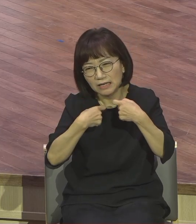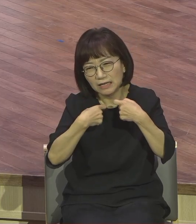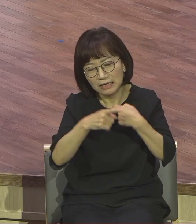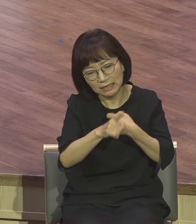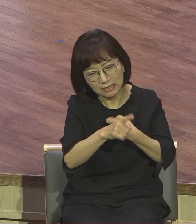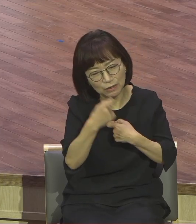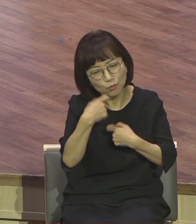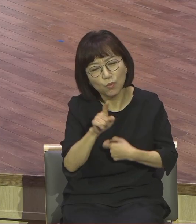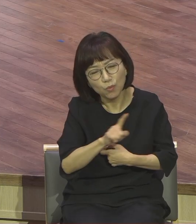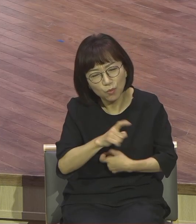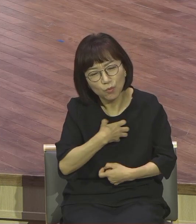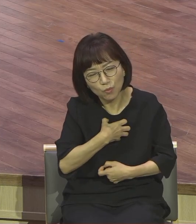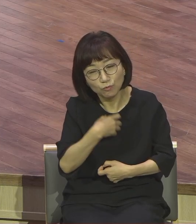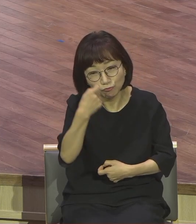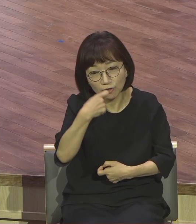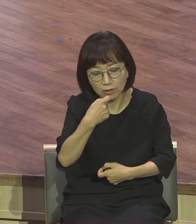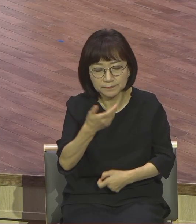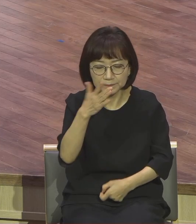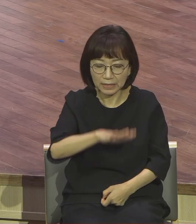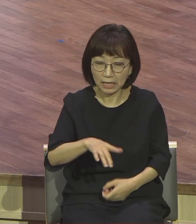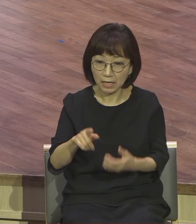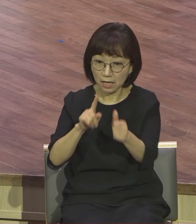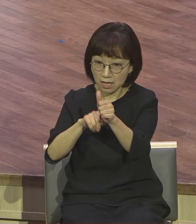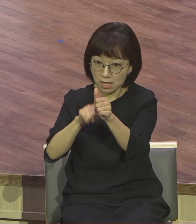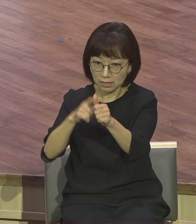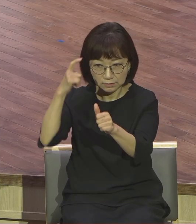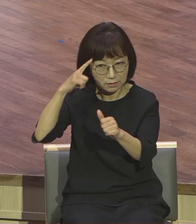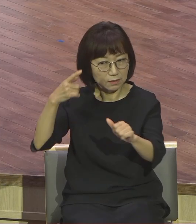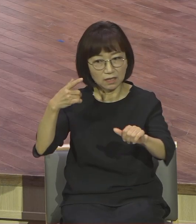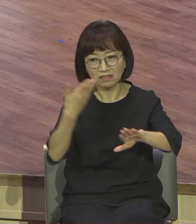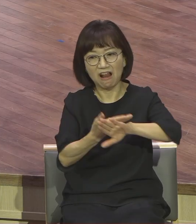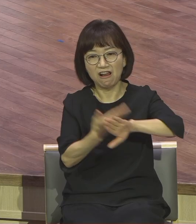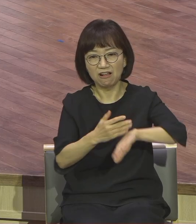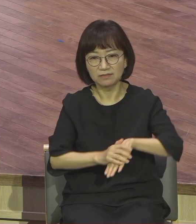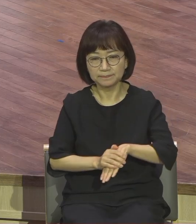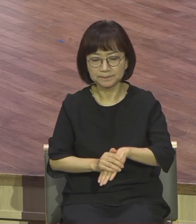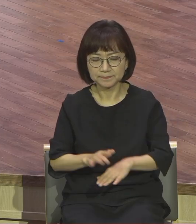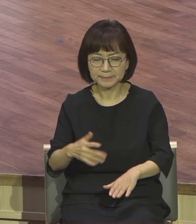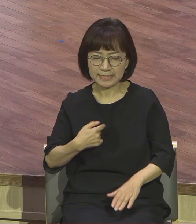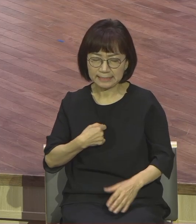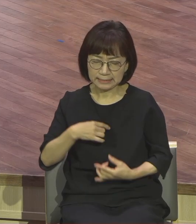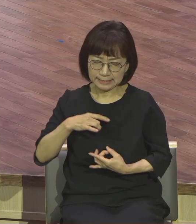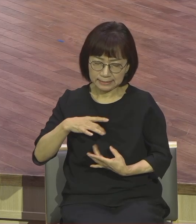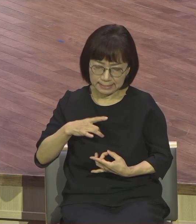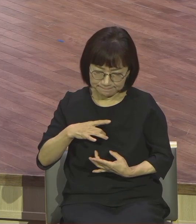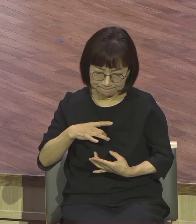자신의 생각은 달랐어요 딱 한 시간만 울자